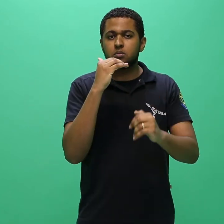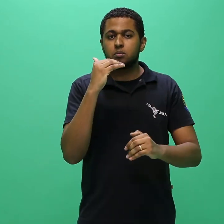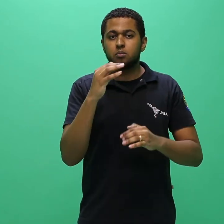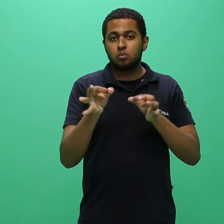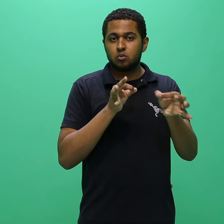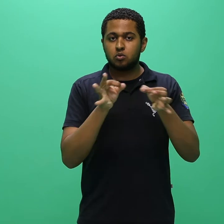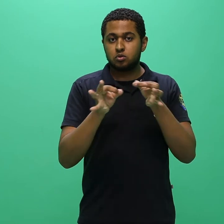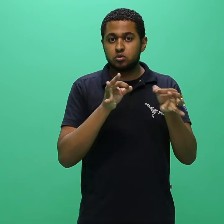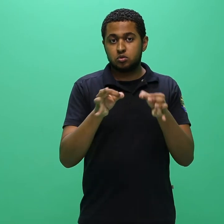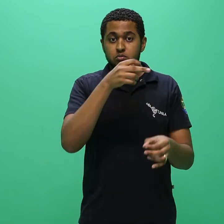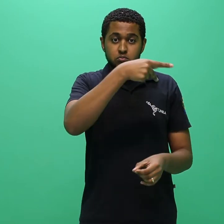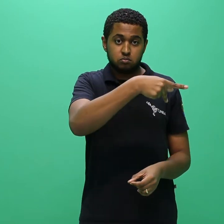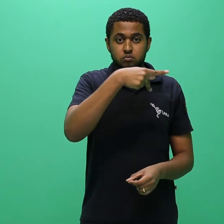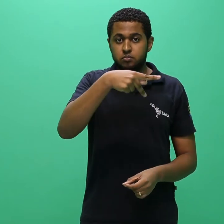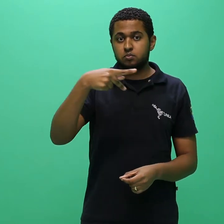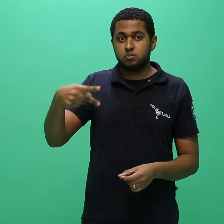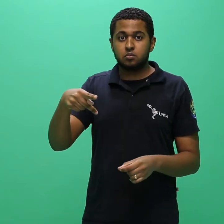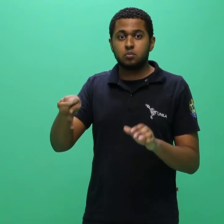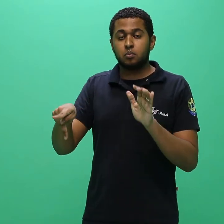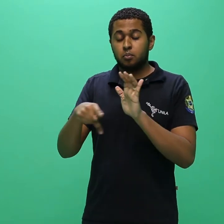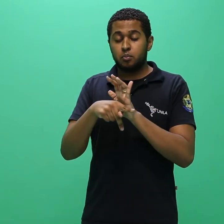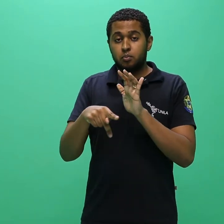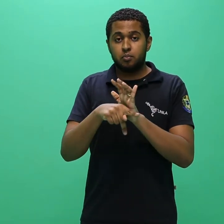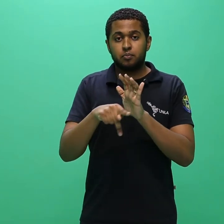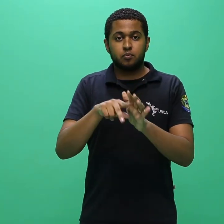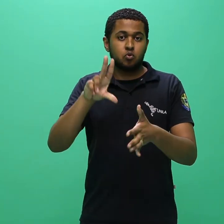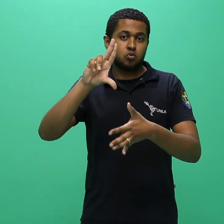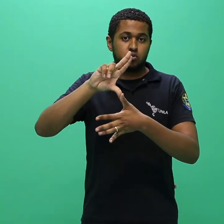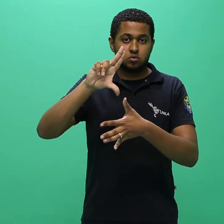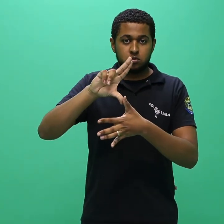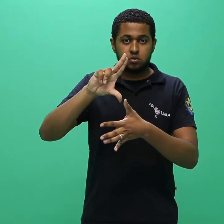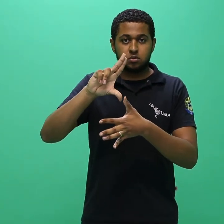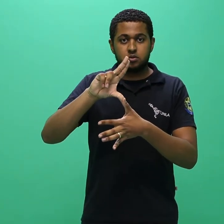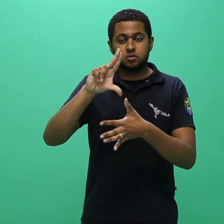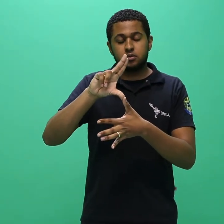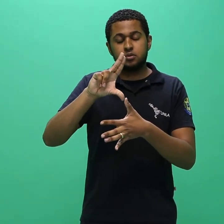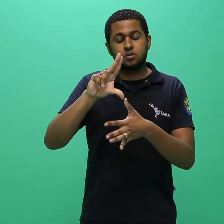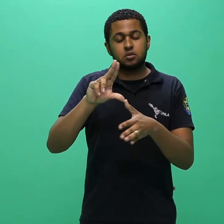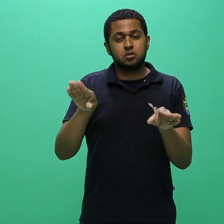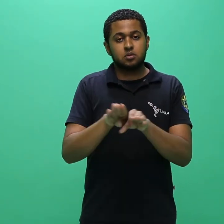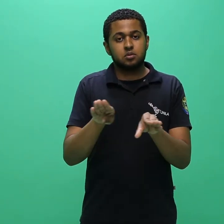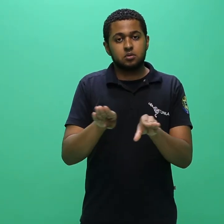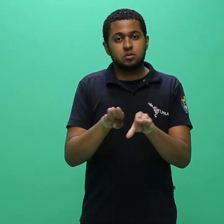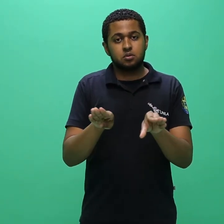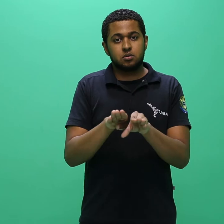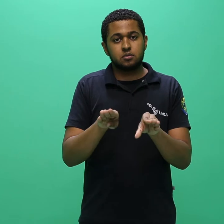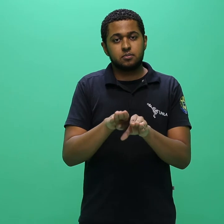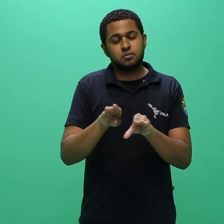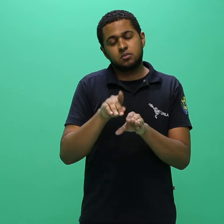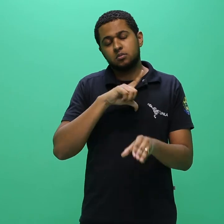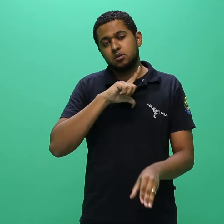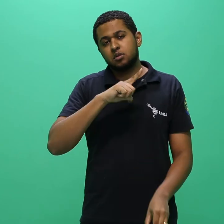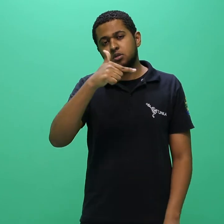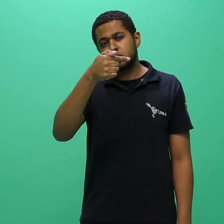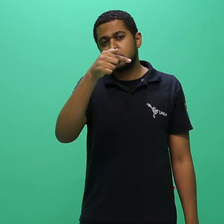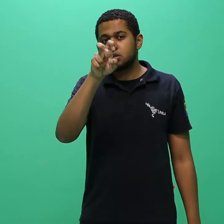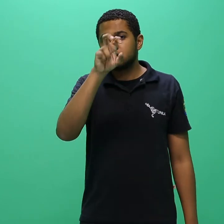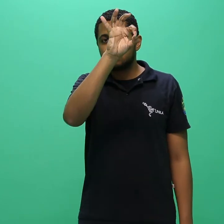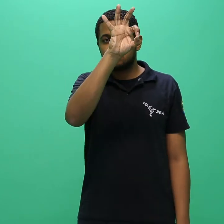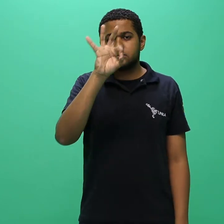emitindo parecer, observando o projeto pedagógico do curso da UNILA e a exigência de